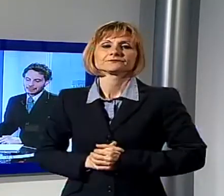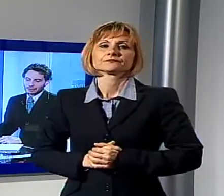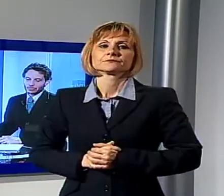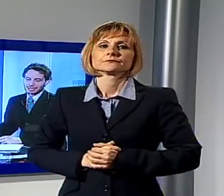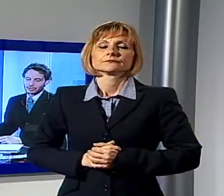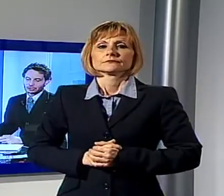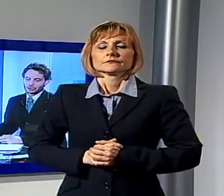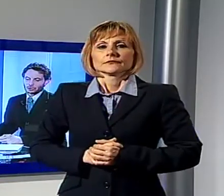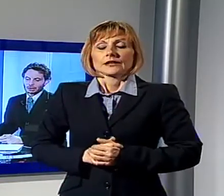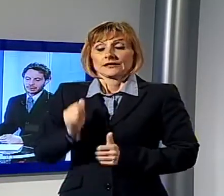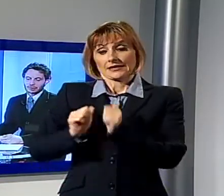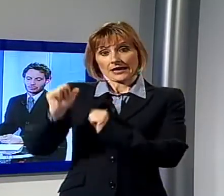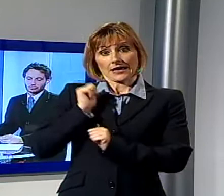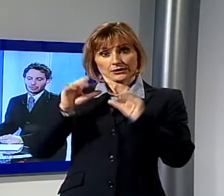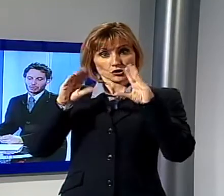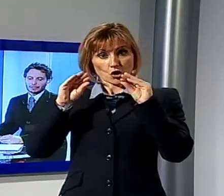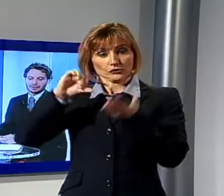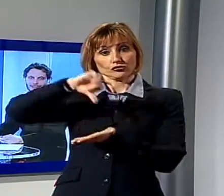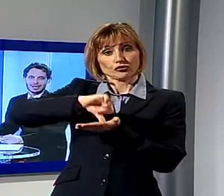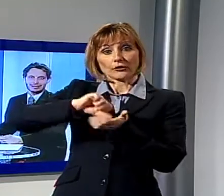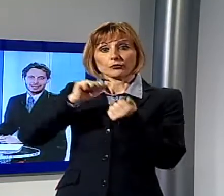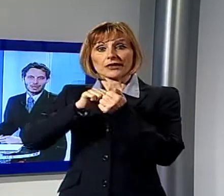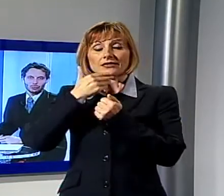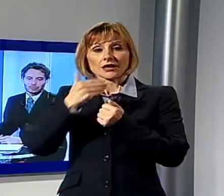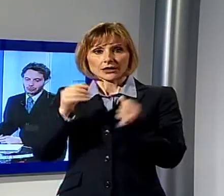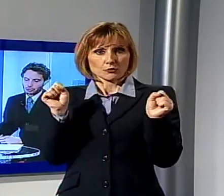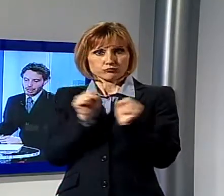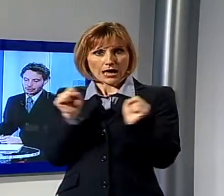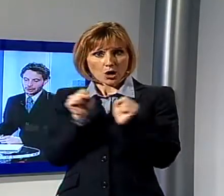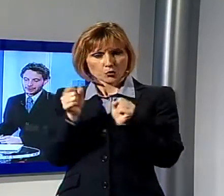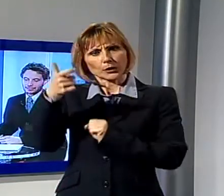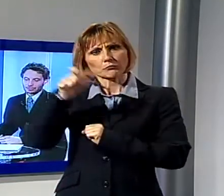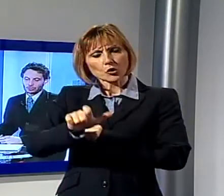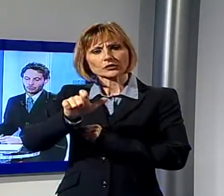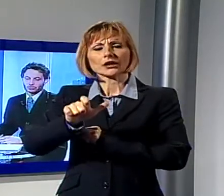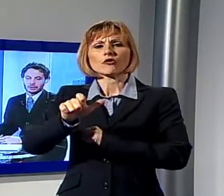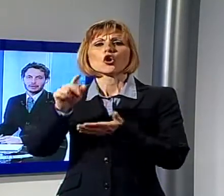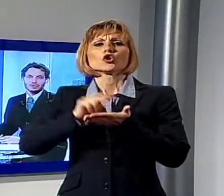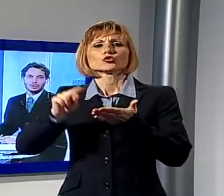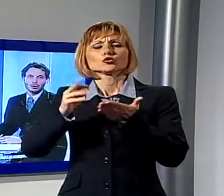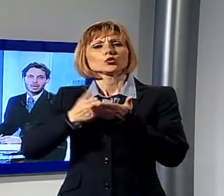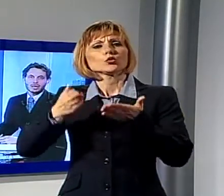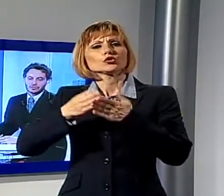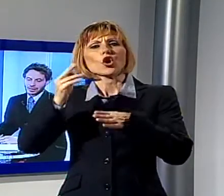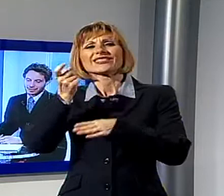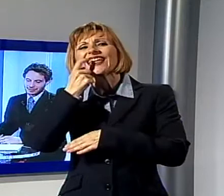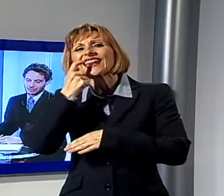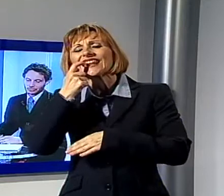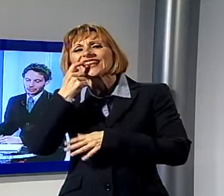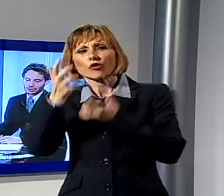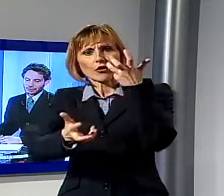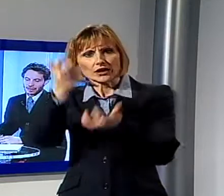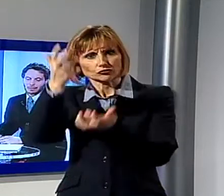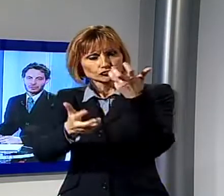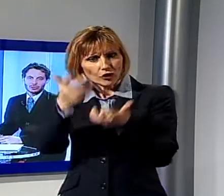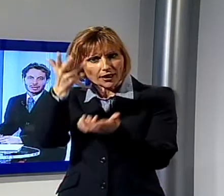momenti di paura la notte scorsa nel centro storico di Petrasanta a causa di un incendio che ha interessato uno studio dentistico in via Sant